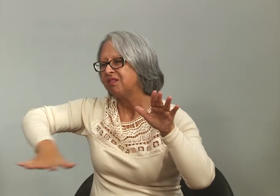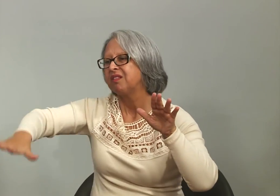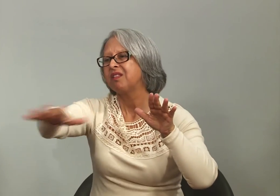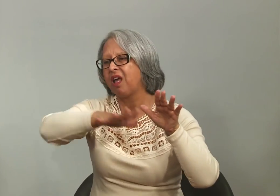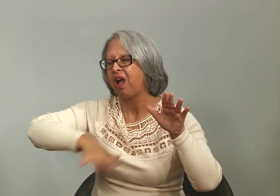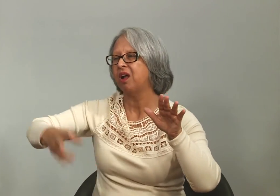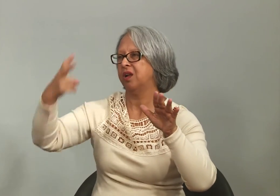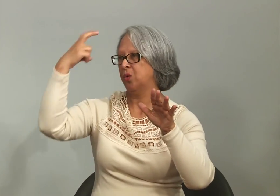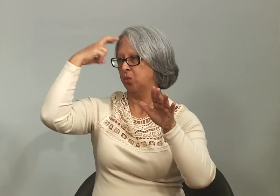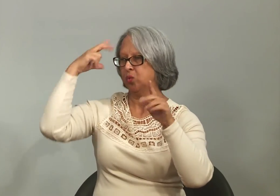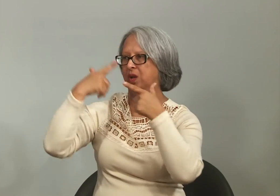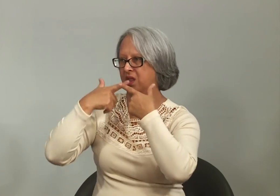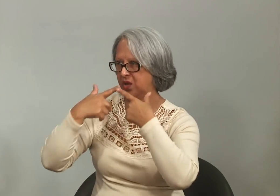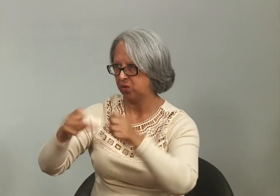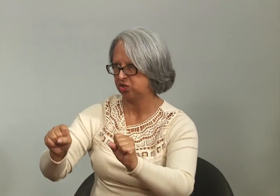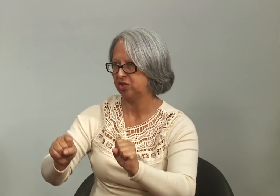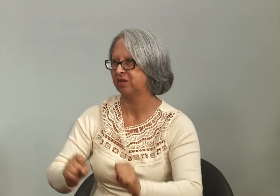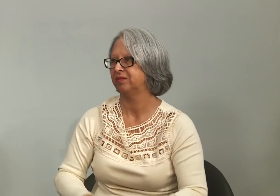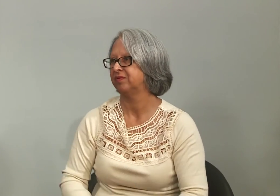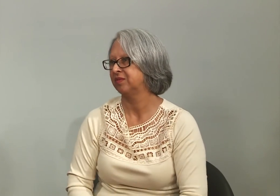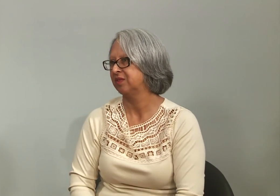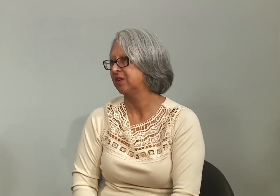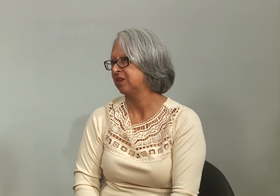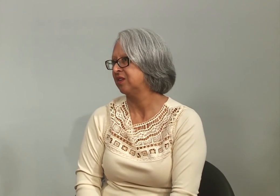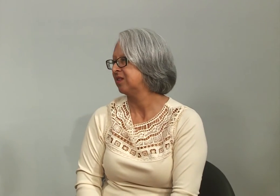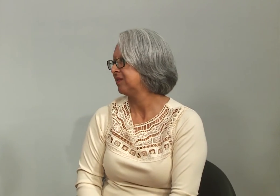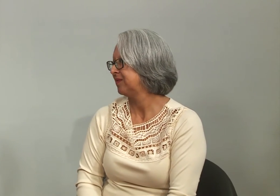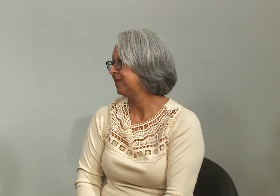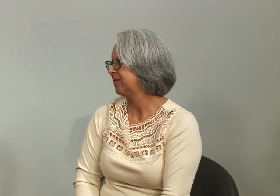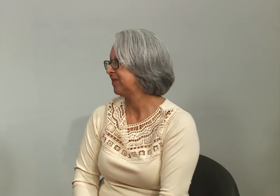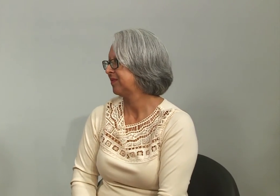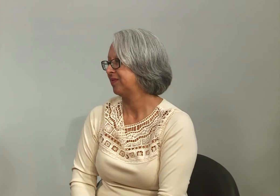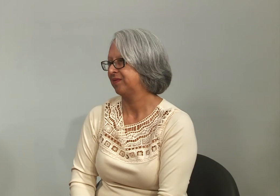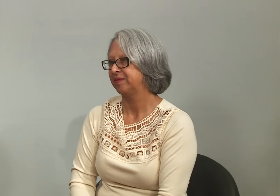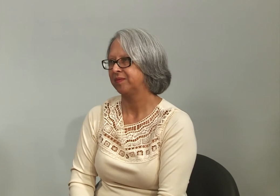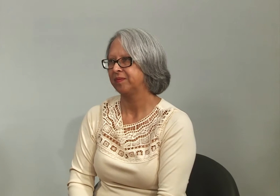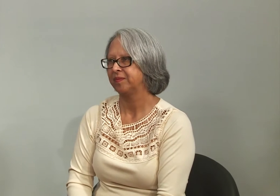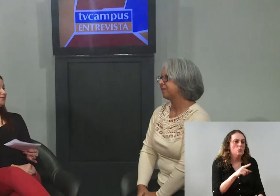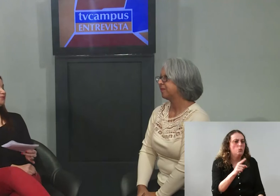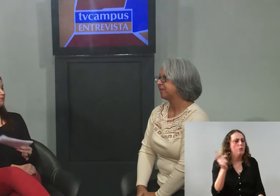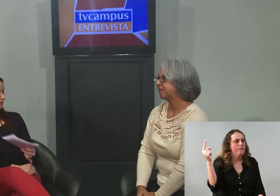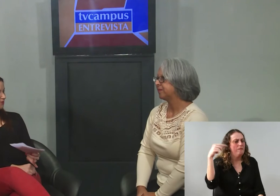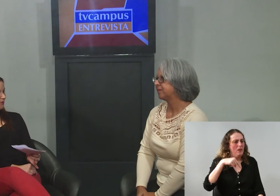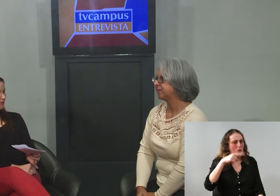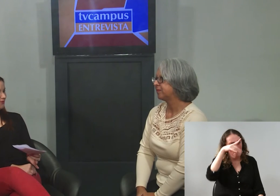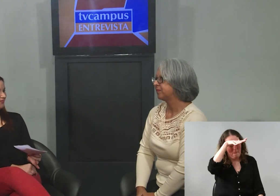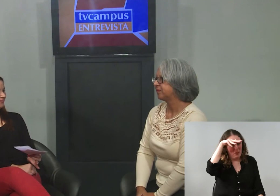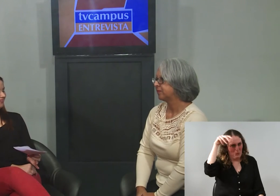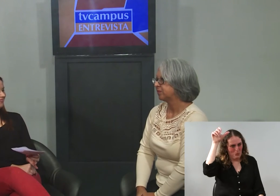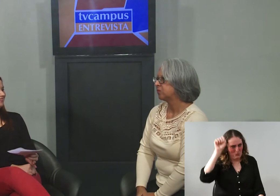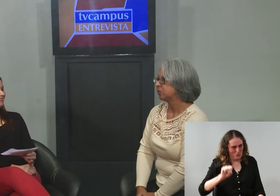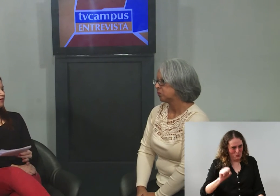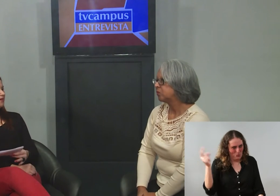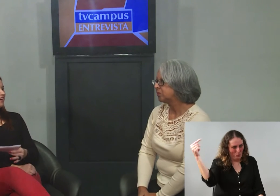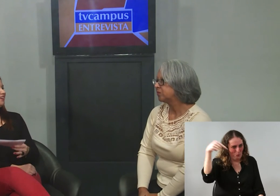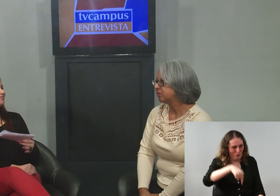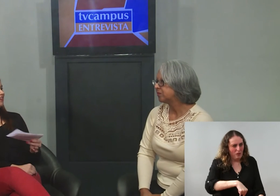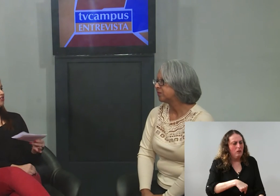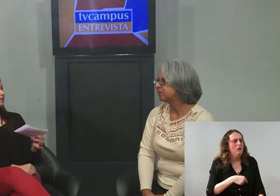realidade, essa cultura e a linguística. Você vem do estado do Mato Grosso, né? Como é que é a realidade lá